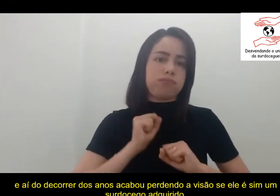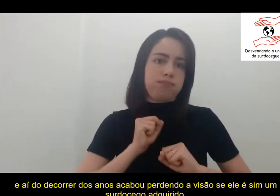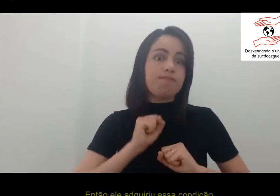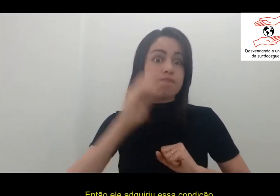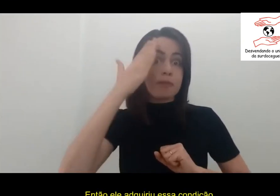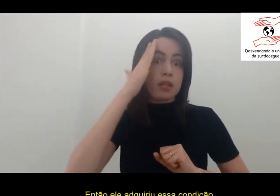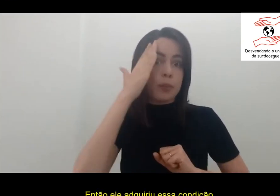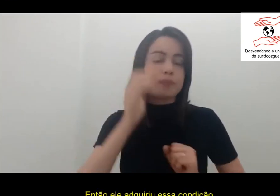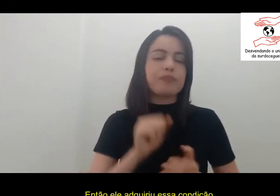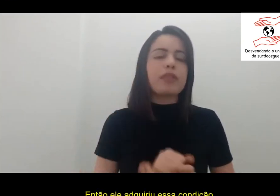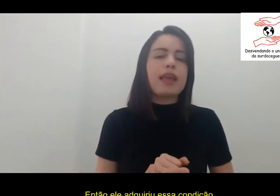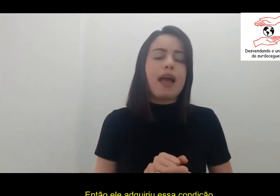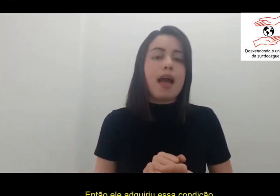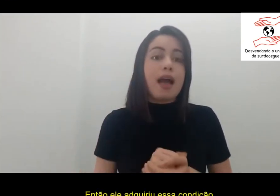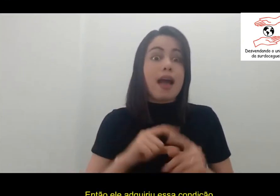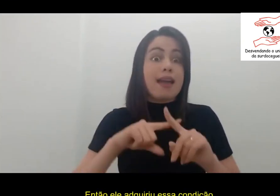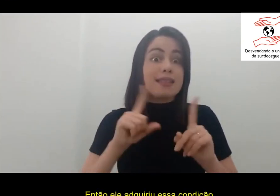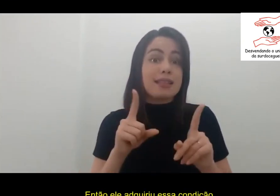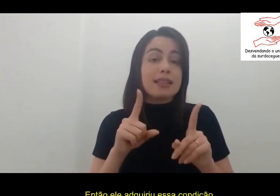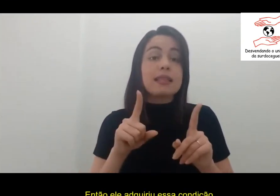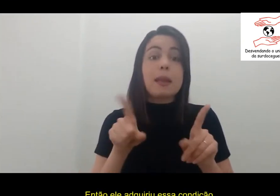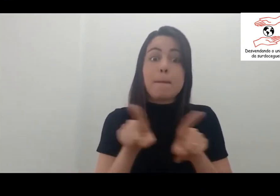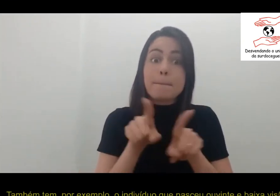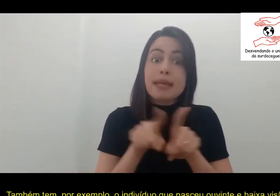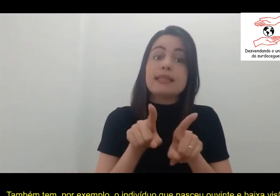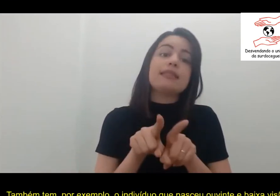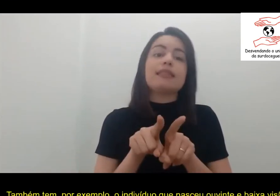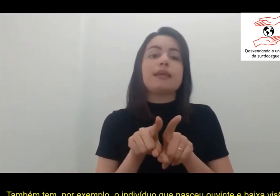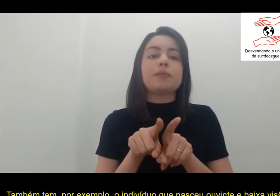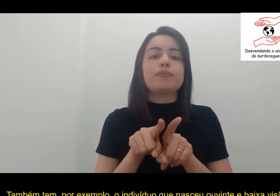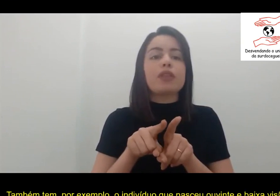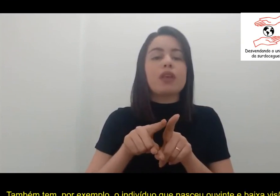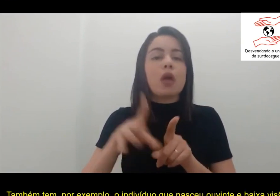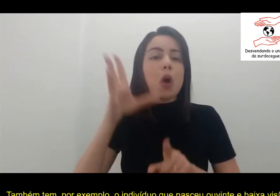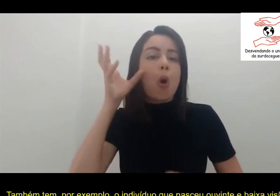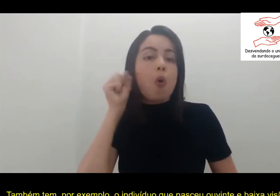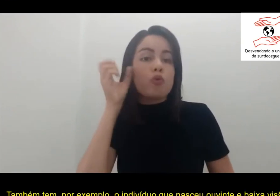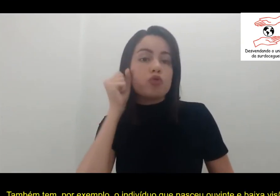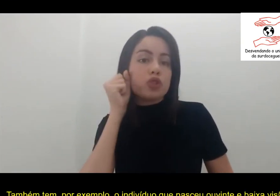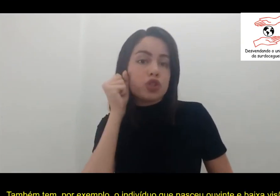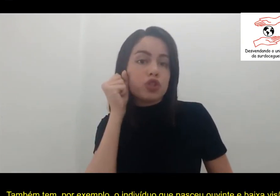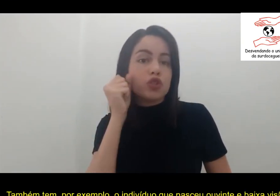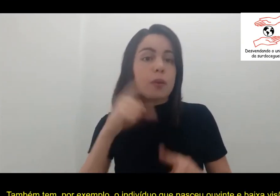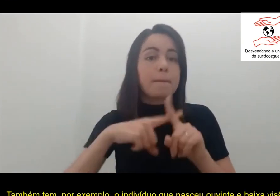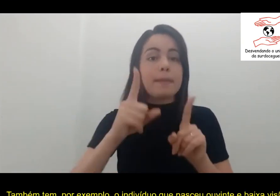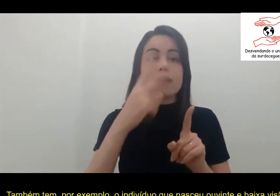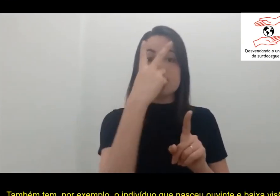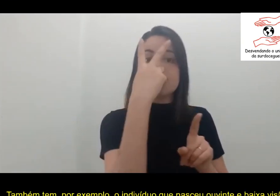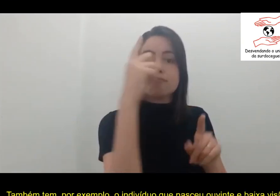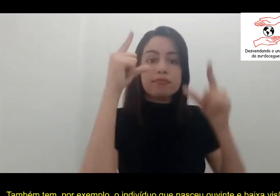Então, ele adquiriu essa condição. Também tem, por exemplo, o indivíduo que